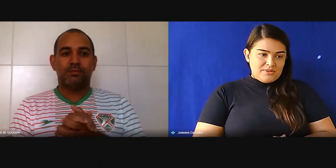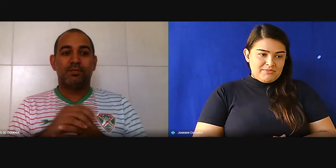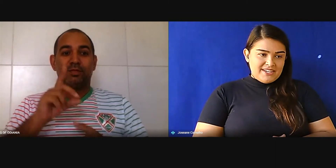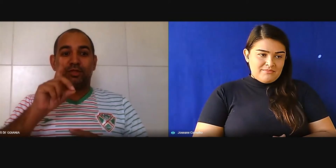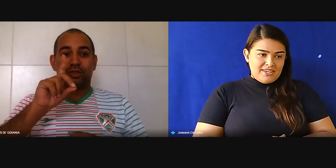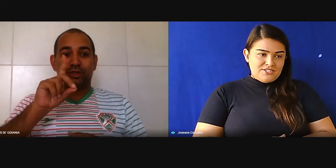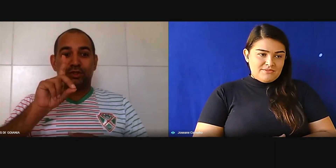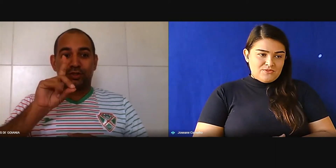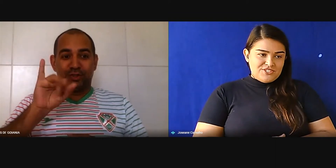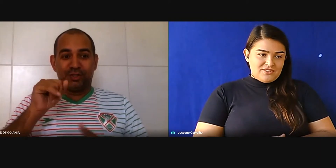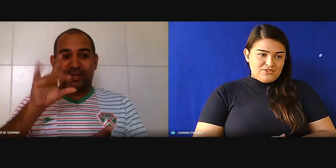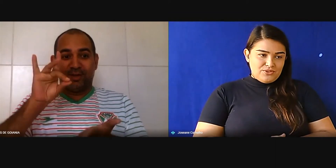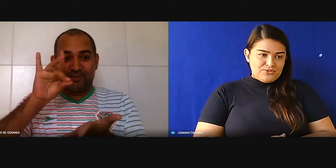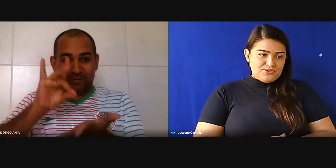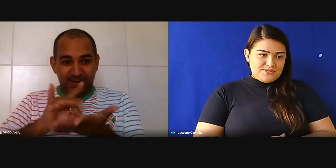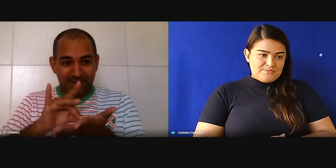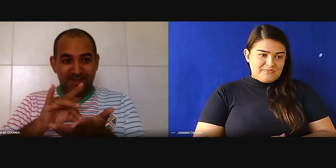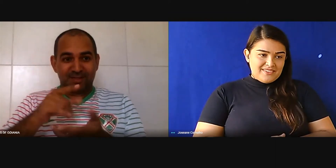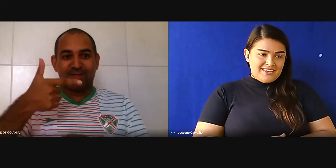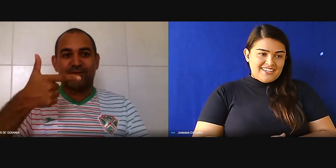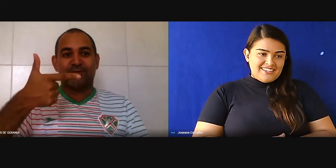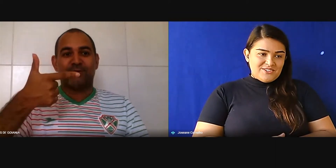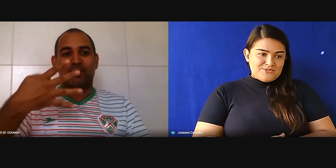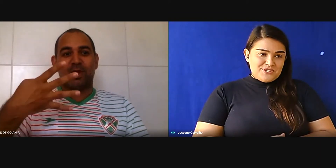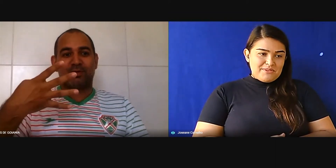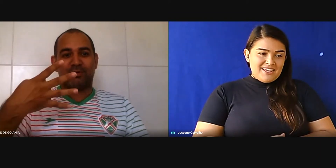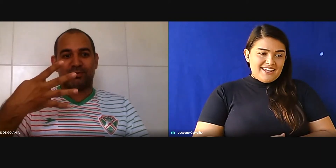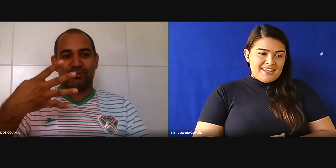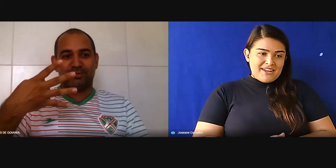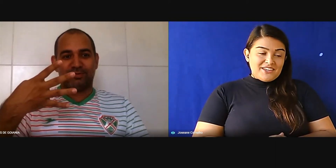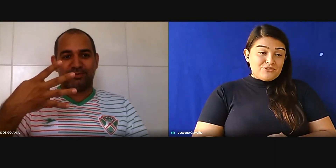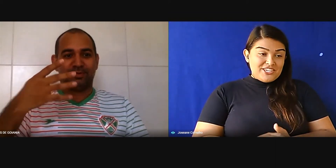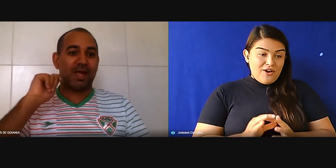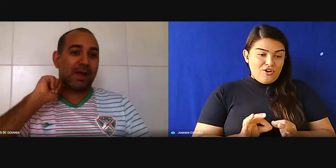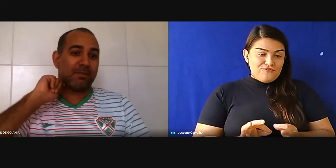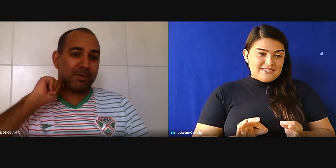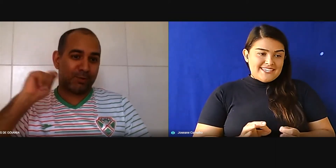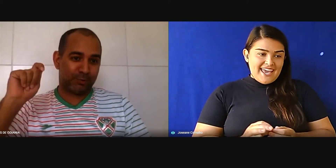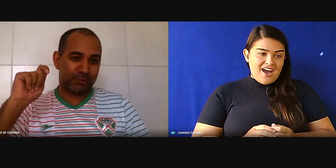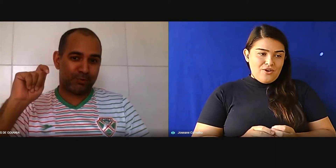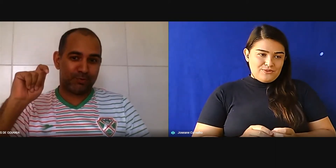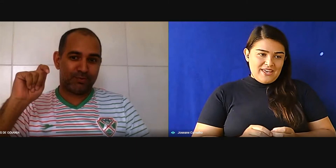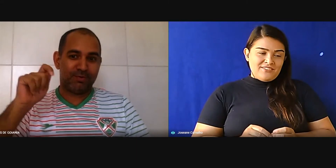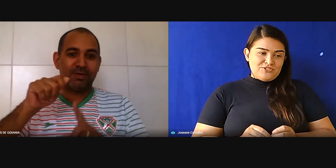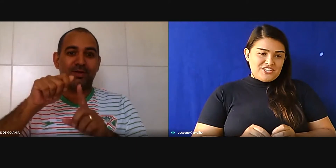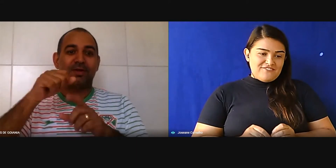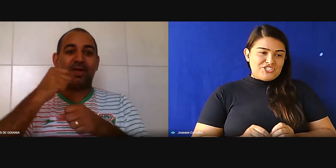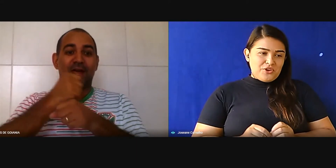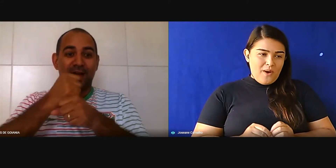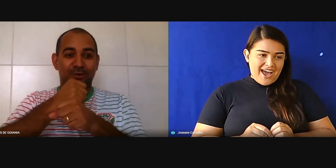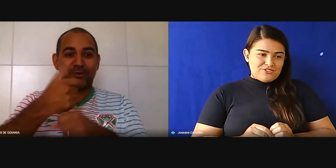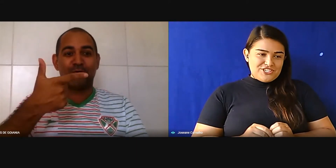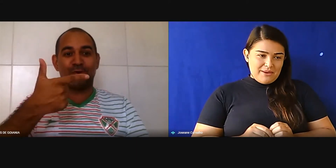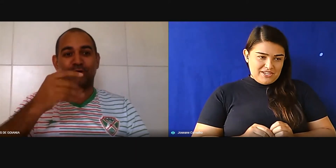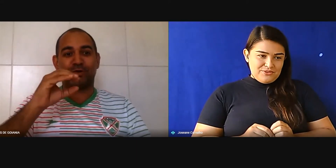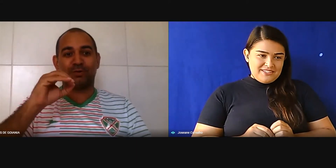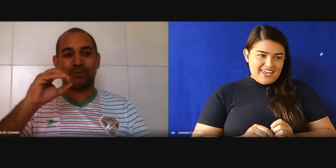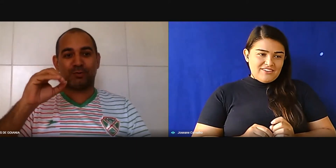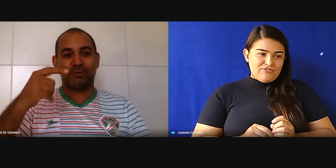Então, primeiramente, bom dia a todos. Então, só para lembrar que o dia oficial é no dia 24 de abril, né? Que